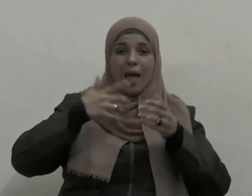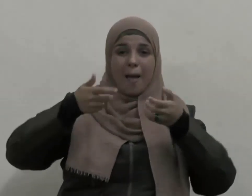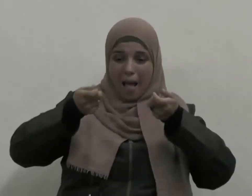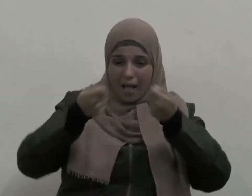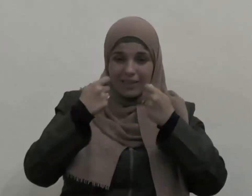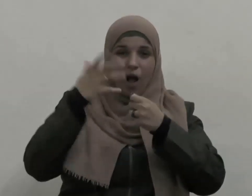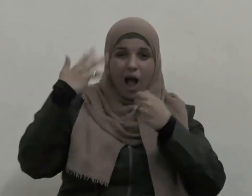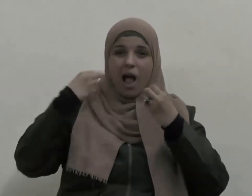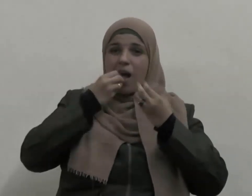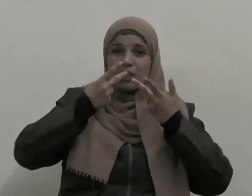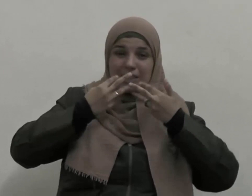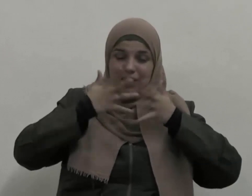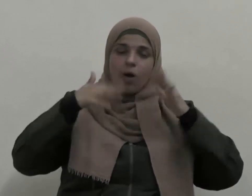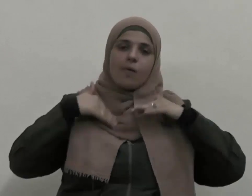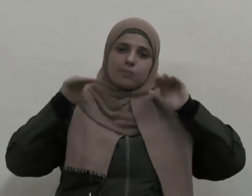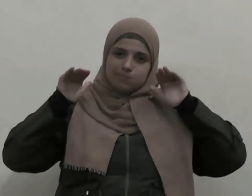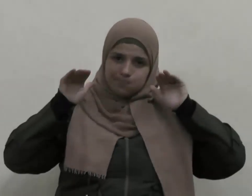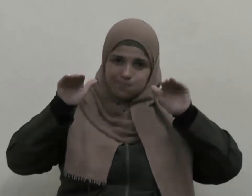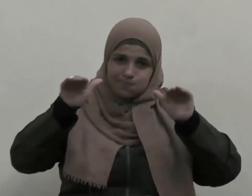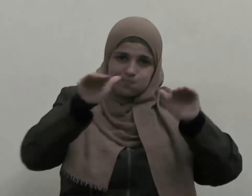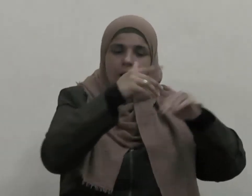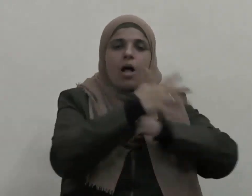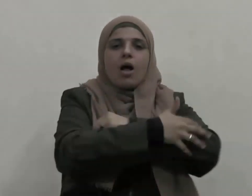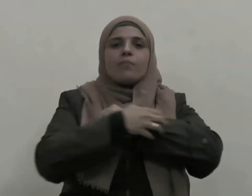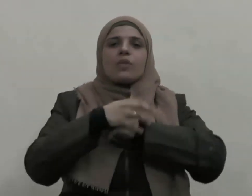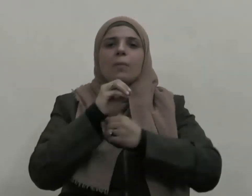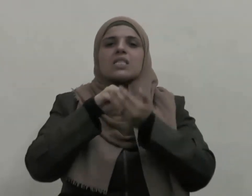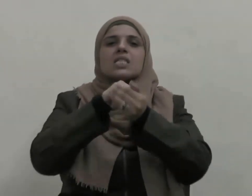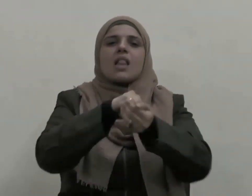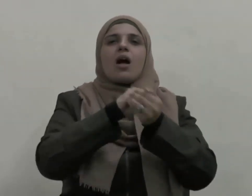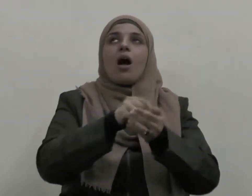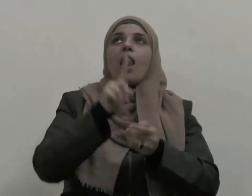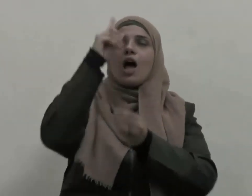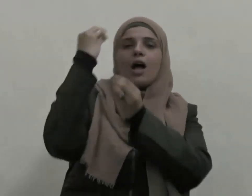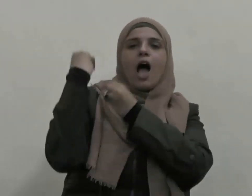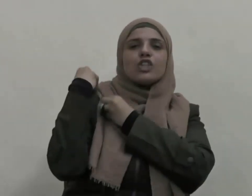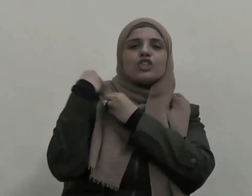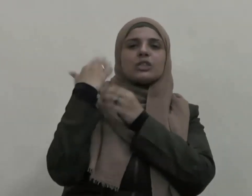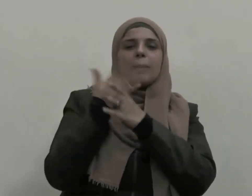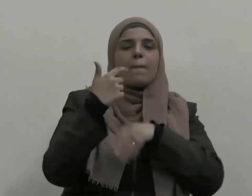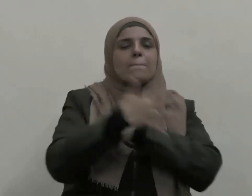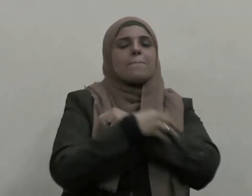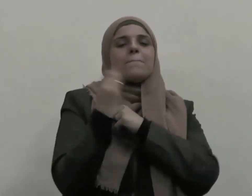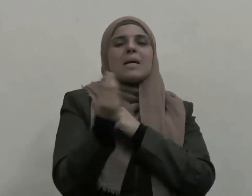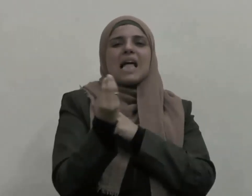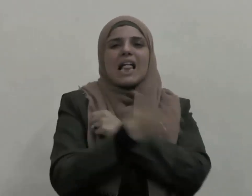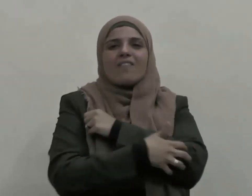العير صدقة لله على المساكين وفقراء المسلمين